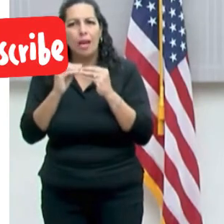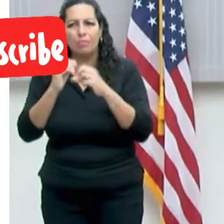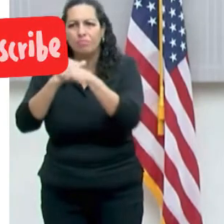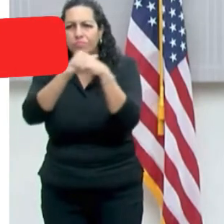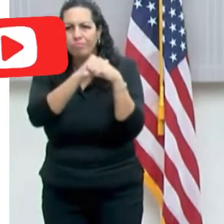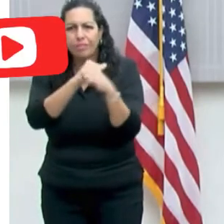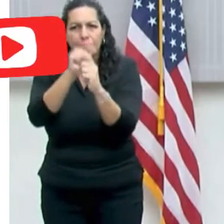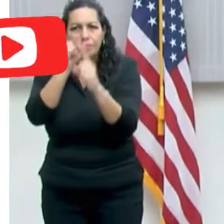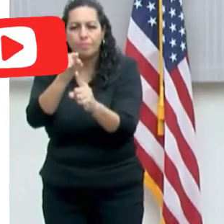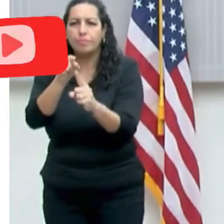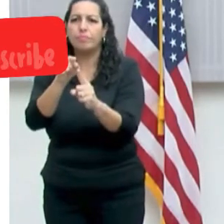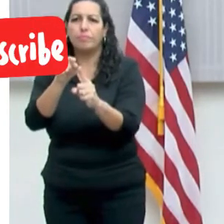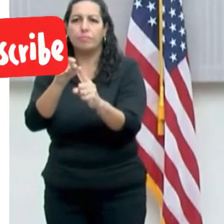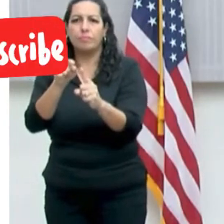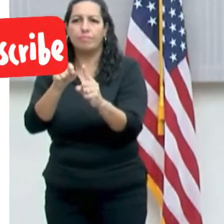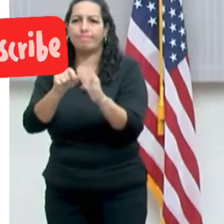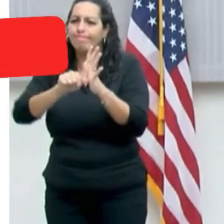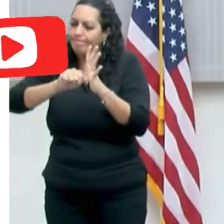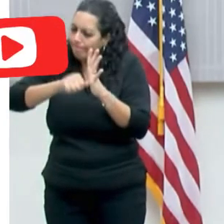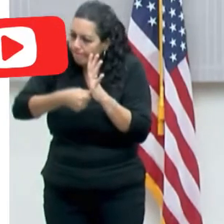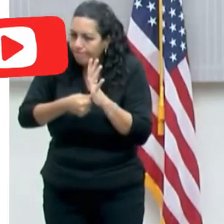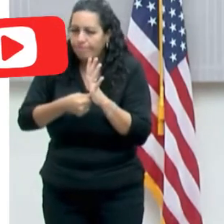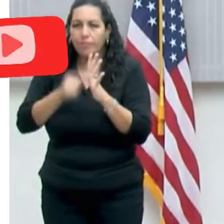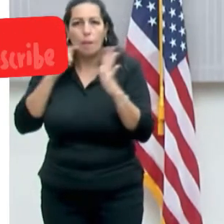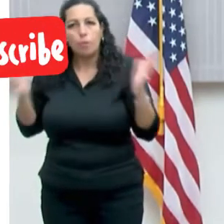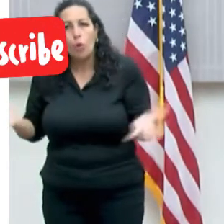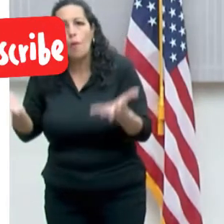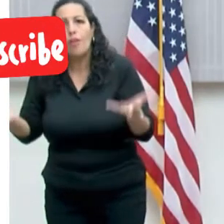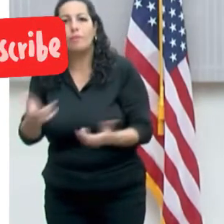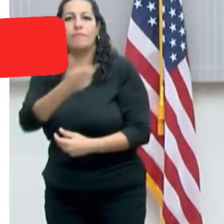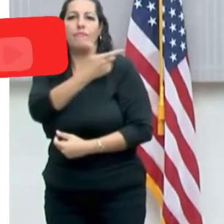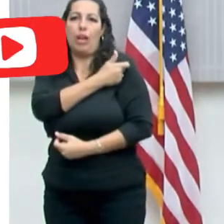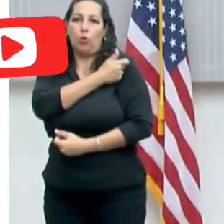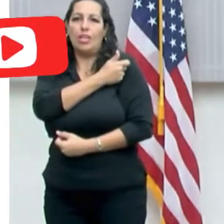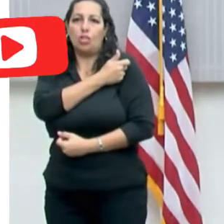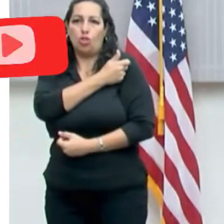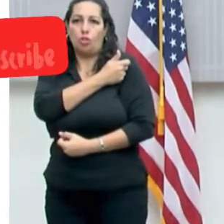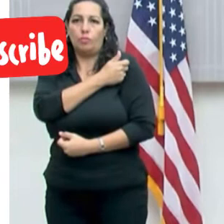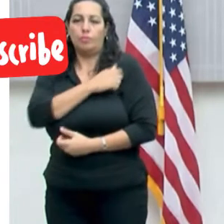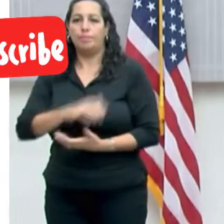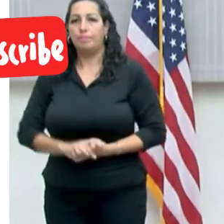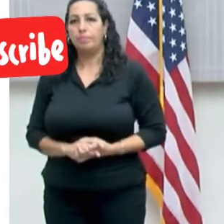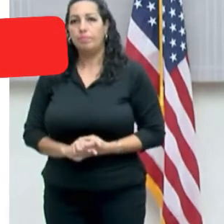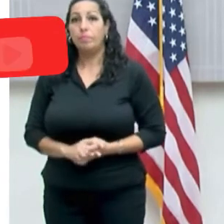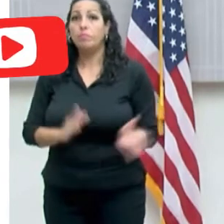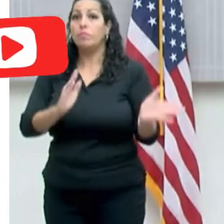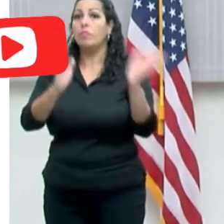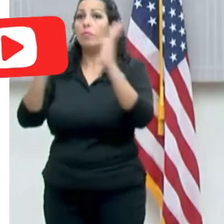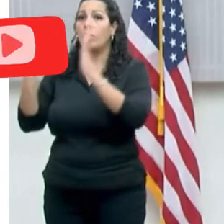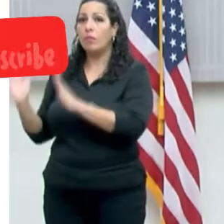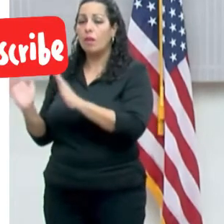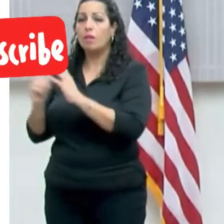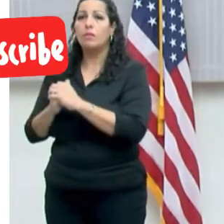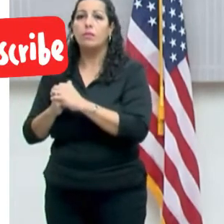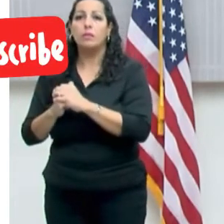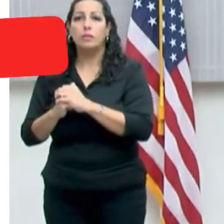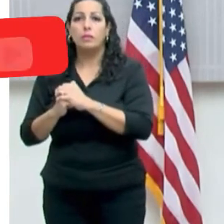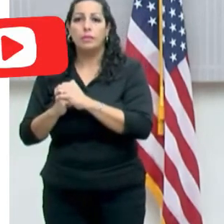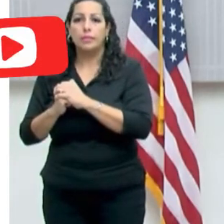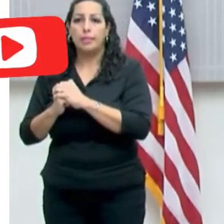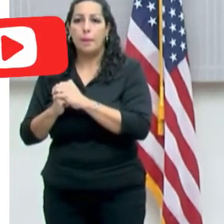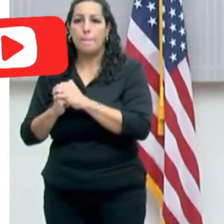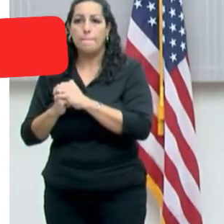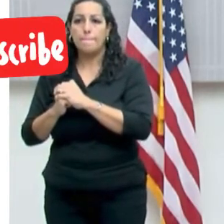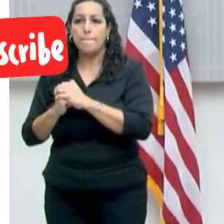va dirigido, todo lo que estamos haciendo a promover vacunación. Por otro lado, como vemos